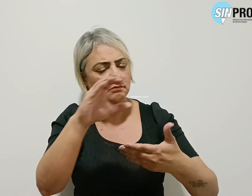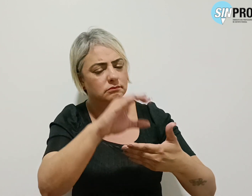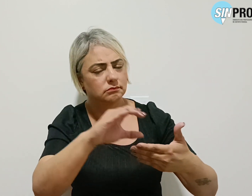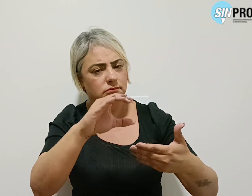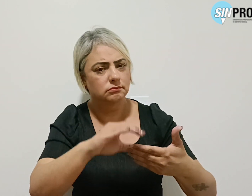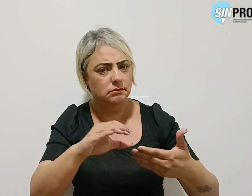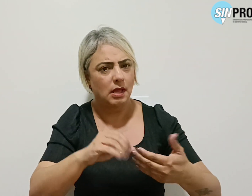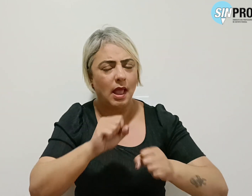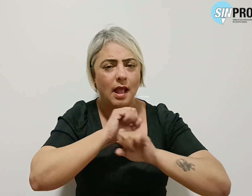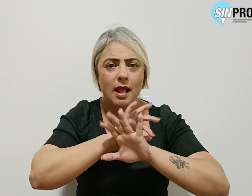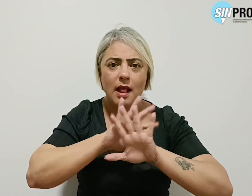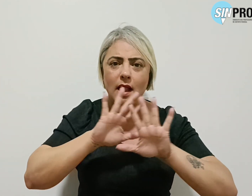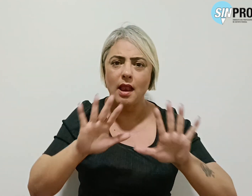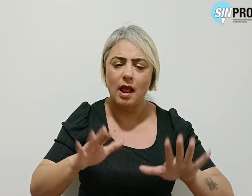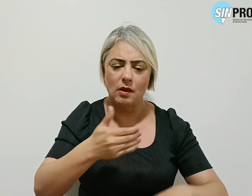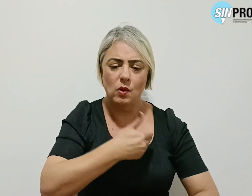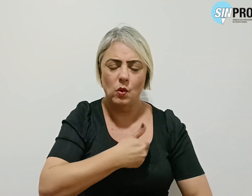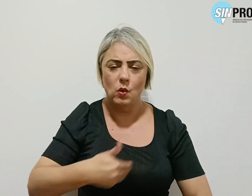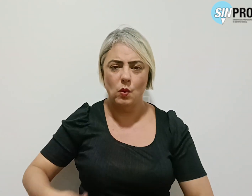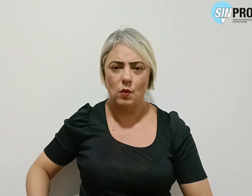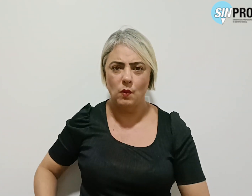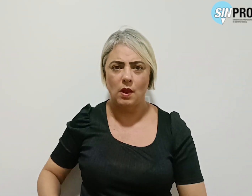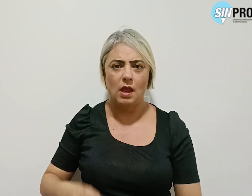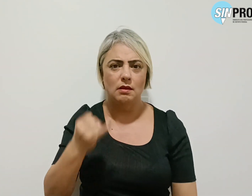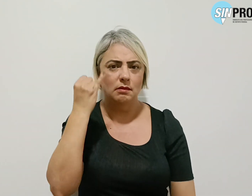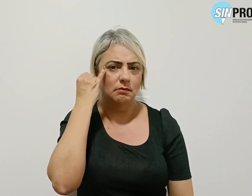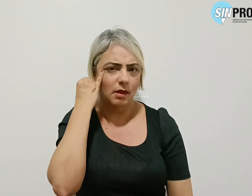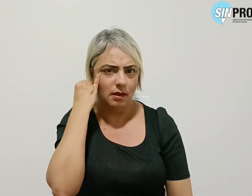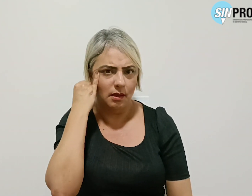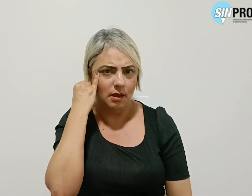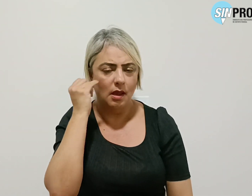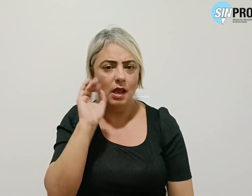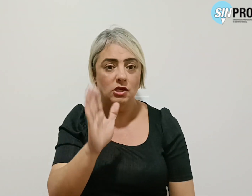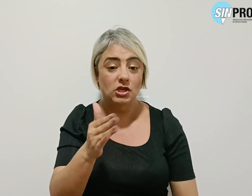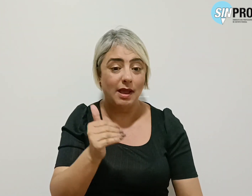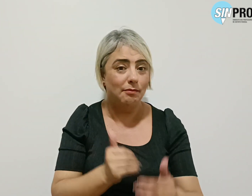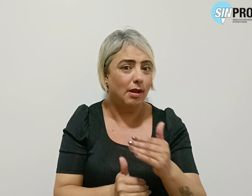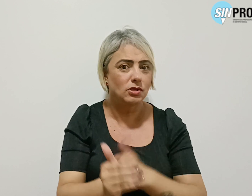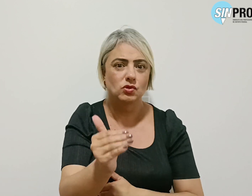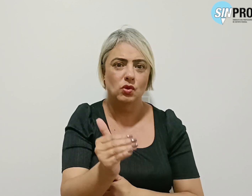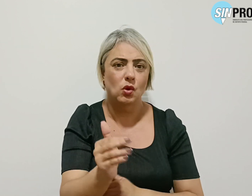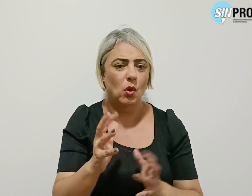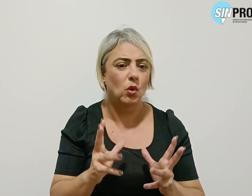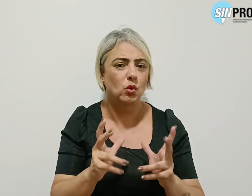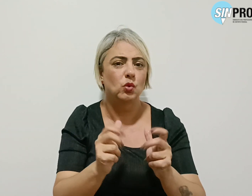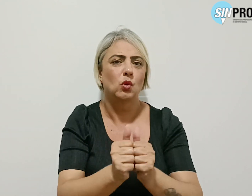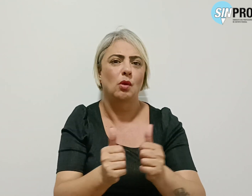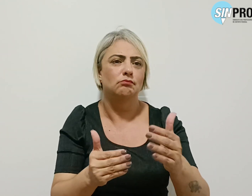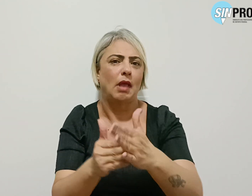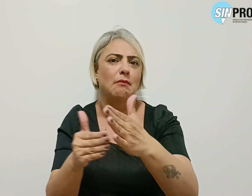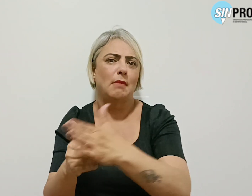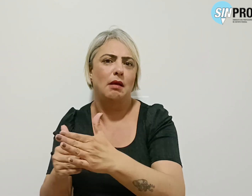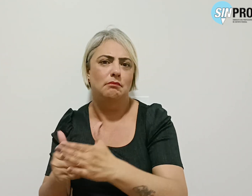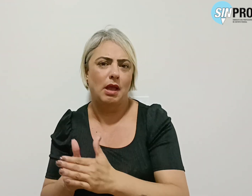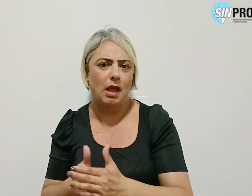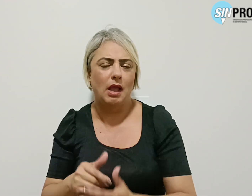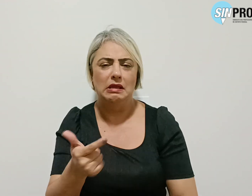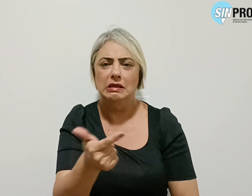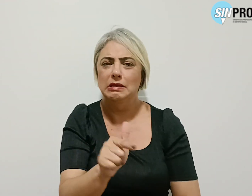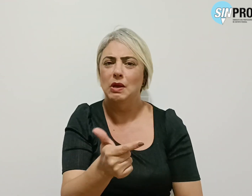deixou claro que o governo Ibanez Rocha já ultrapassou todos os limites e que não há mais